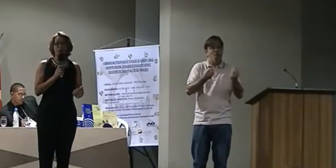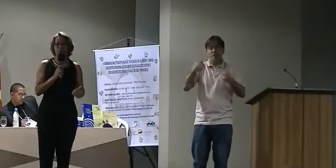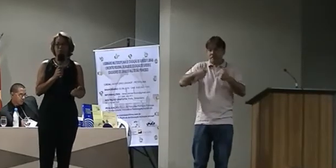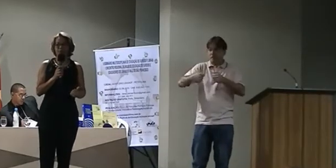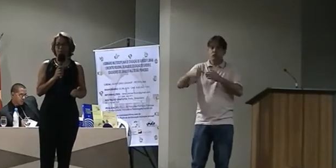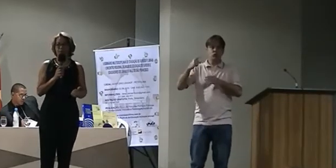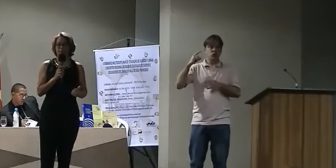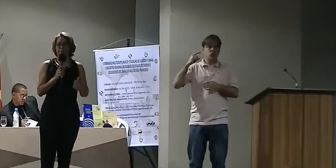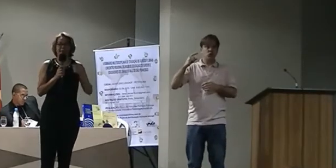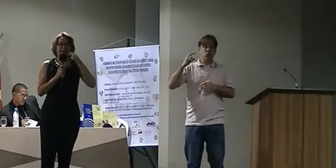professor.